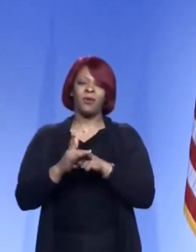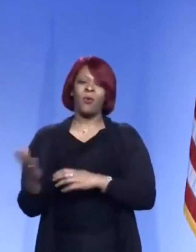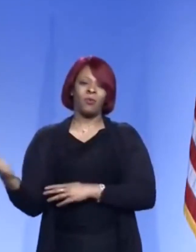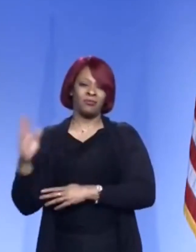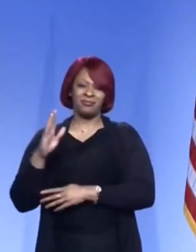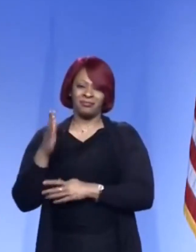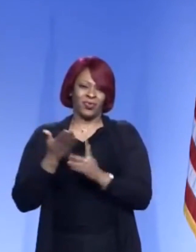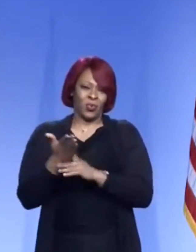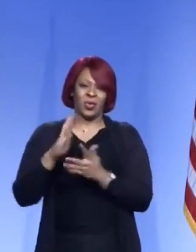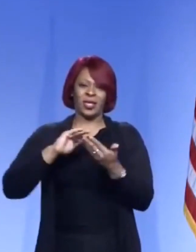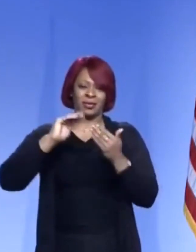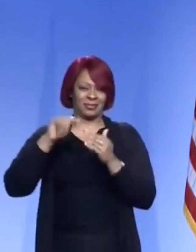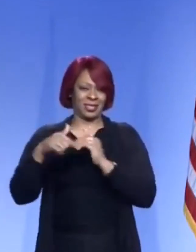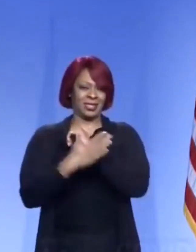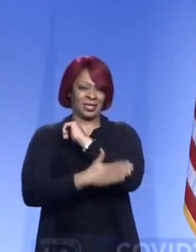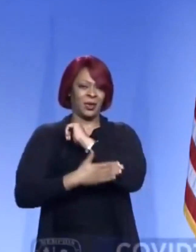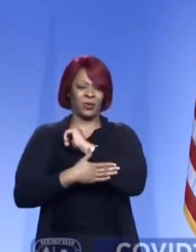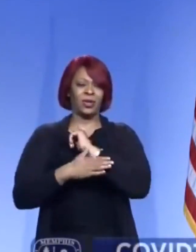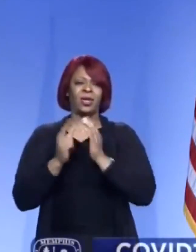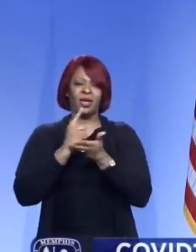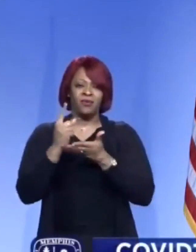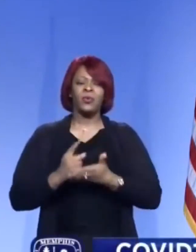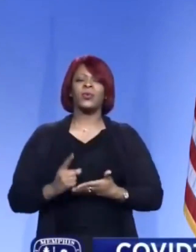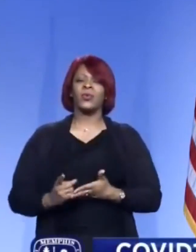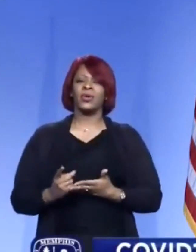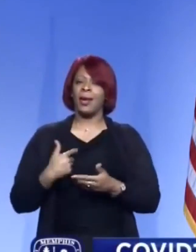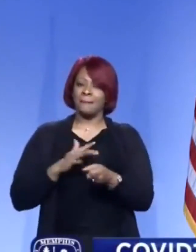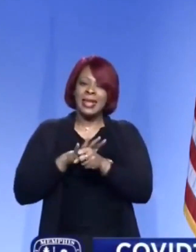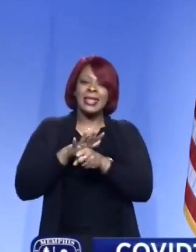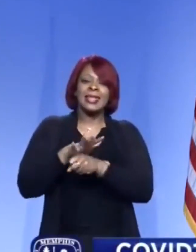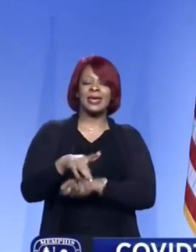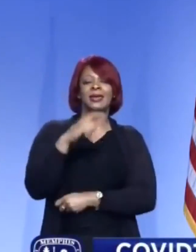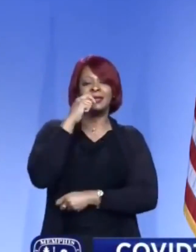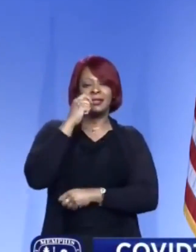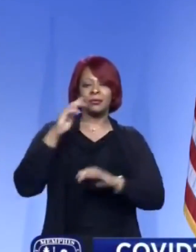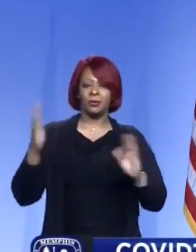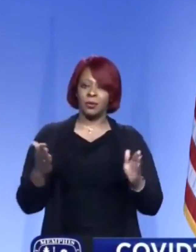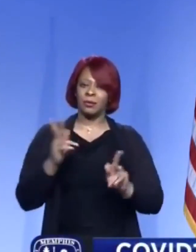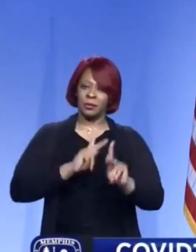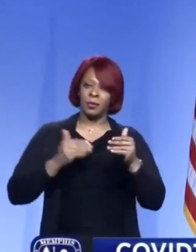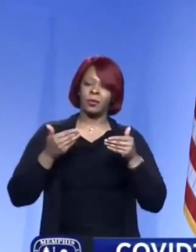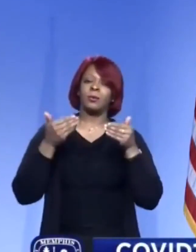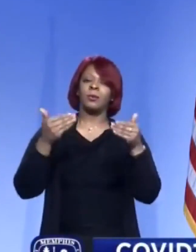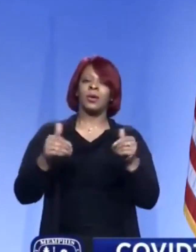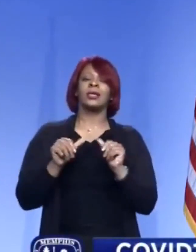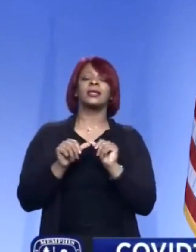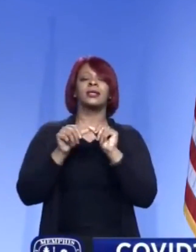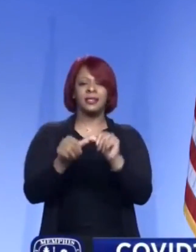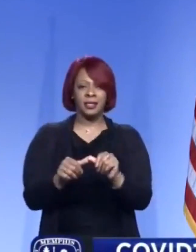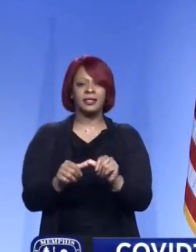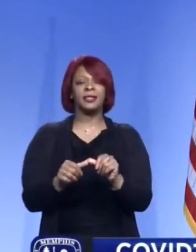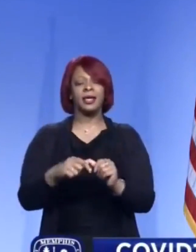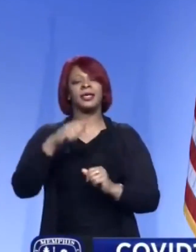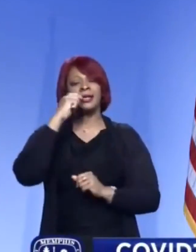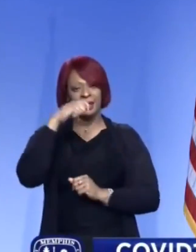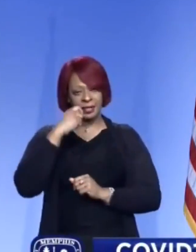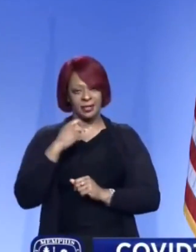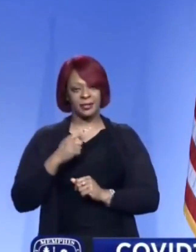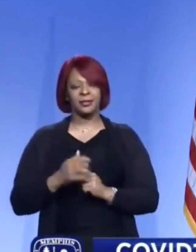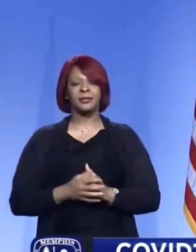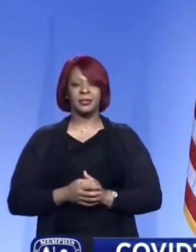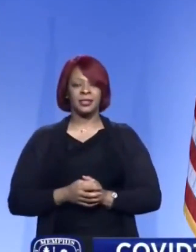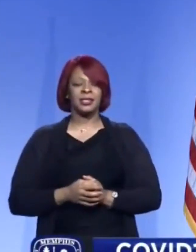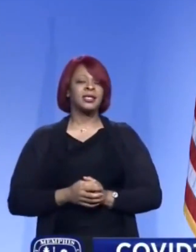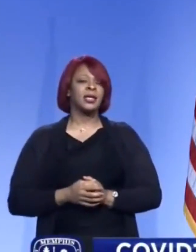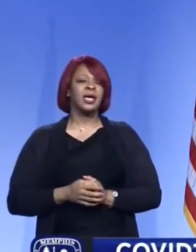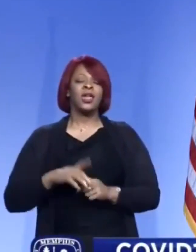población y aunque estamos progresando, la pandemia no ha terminado. Y pronto será Semana Santa y tendremos las vacaciones de primavera